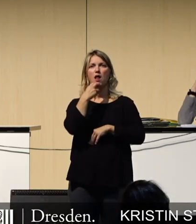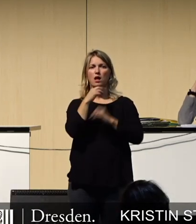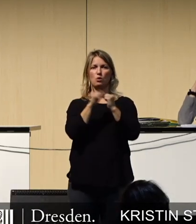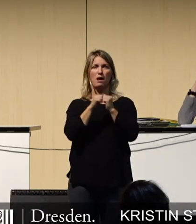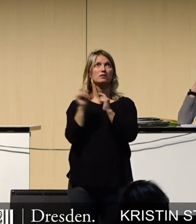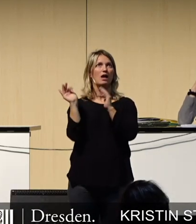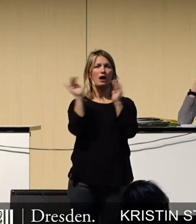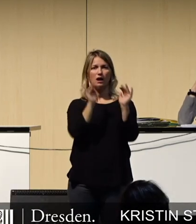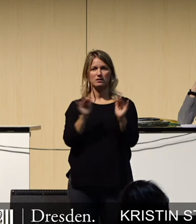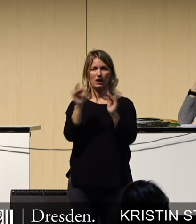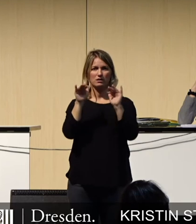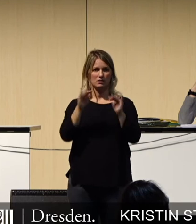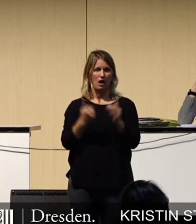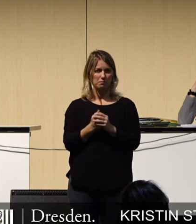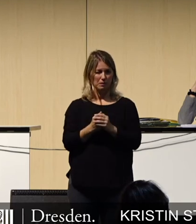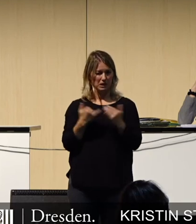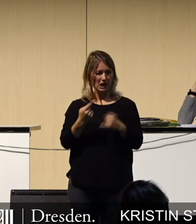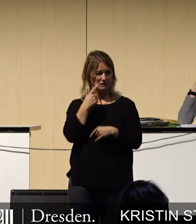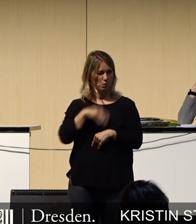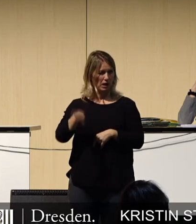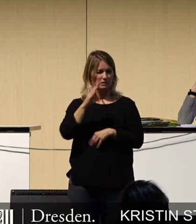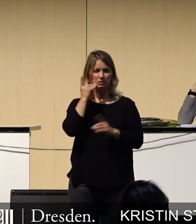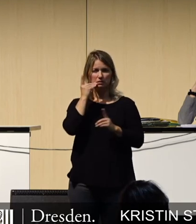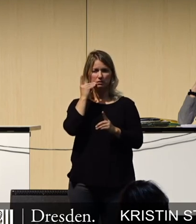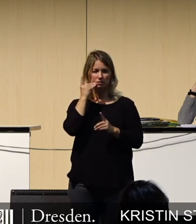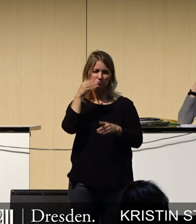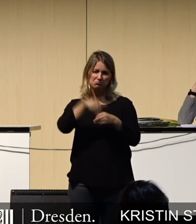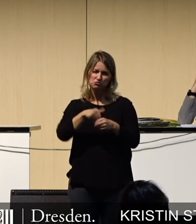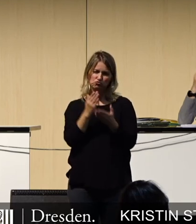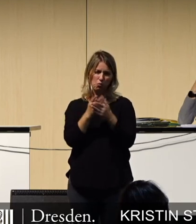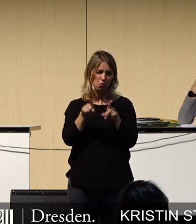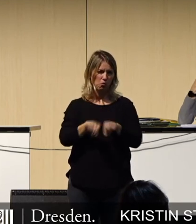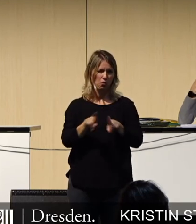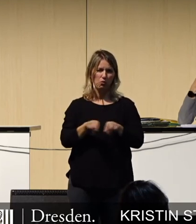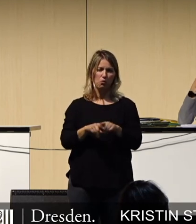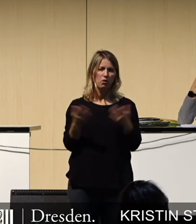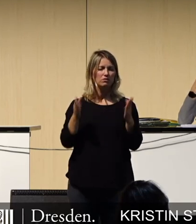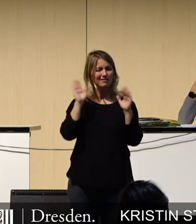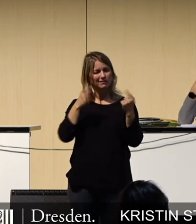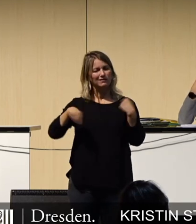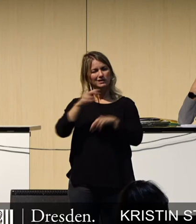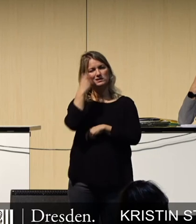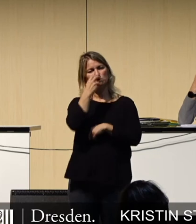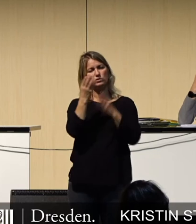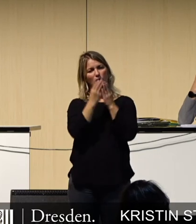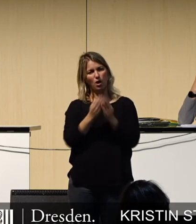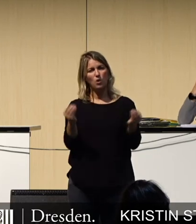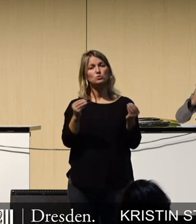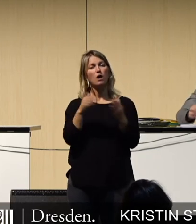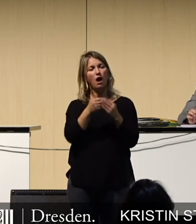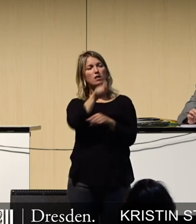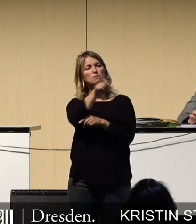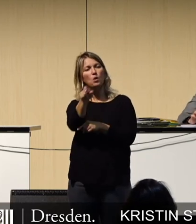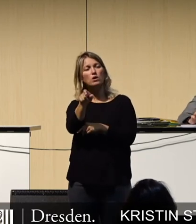Aber ist das mit unserem jetzigen Mobiltelefon nicht genauso? Lassen Sie uns gemeinsam eine Lösung finden, mit der sich die Bürger ausreichend